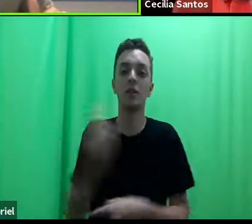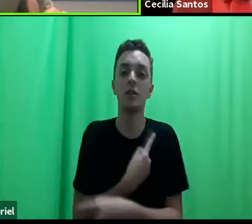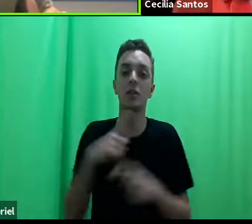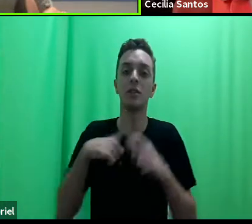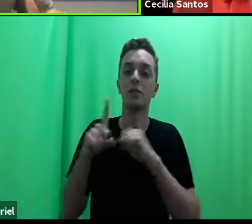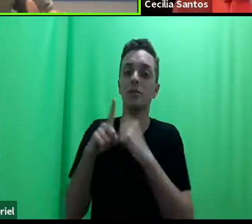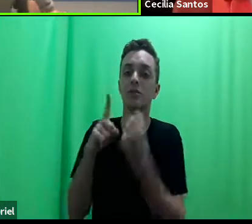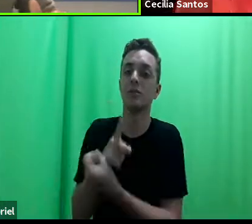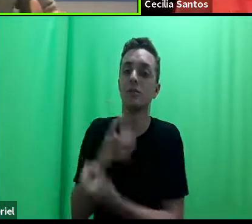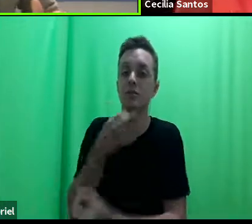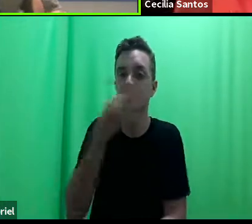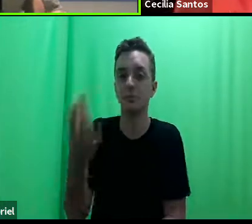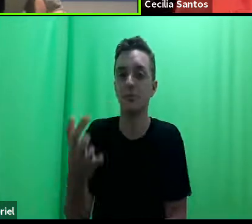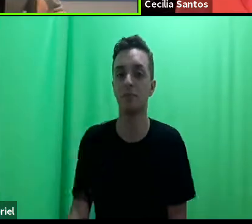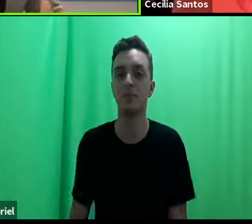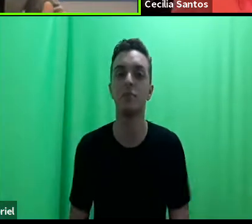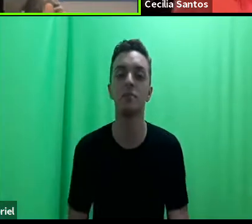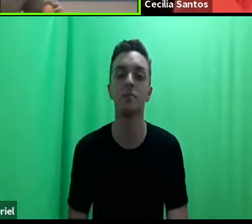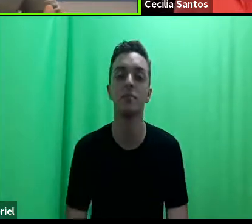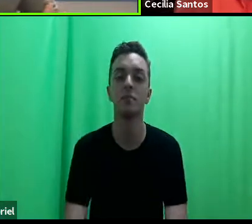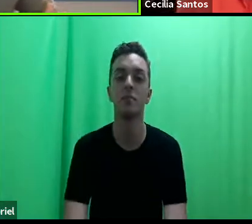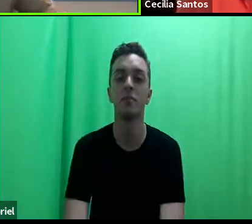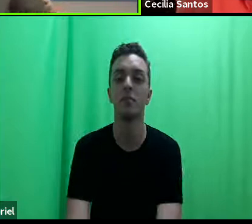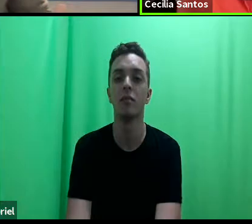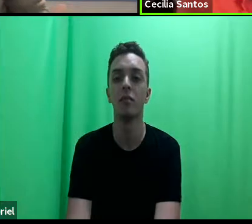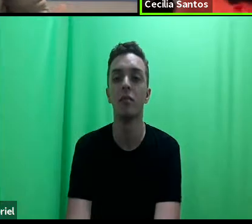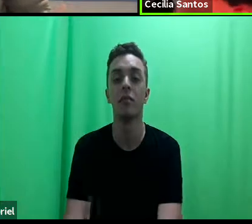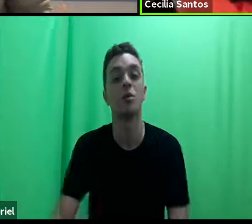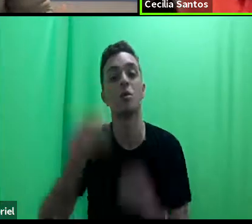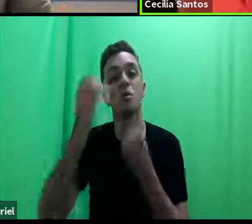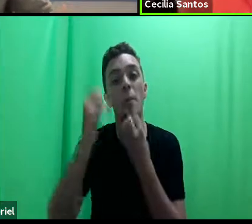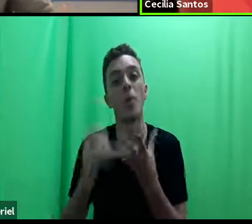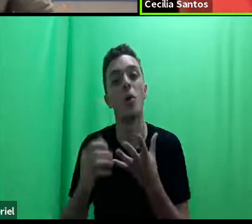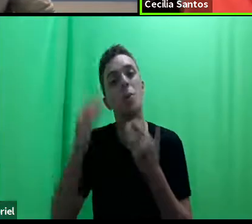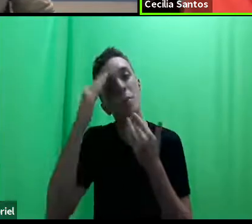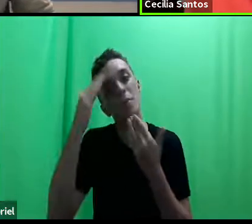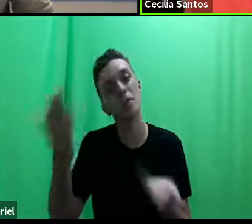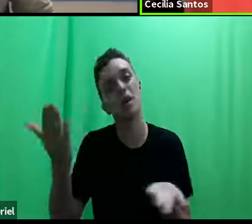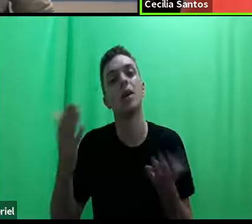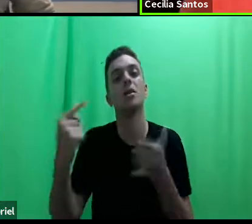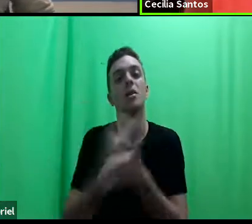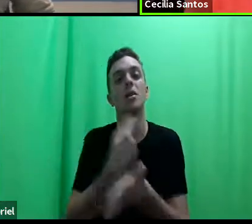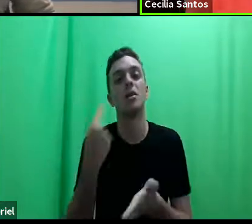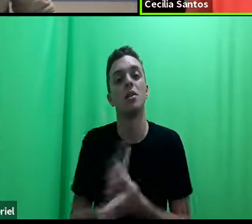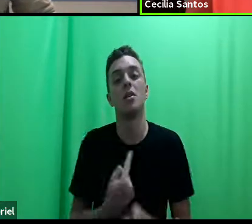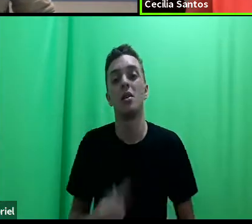para você, professora. Muito bom, muito obrigada, Josinete, pela pergunta.